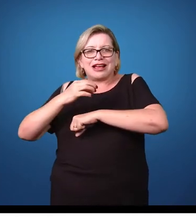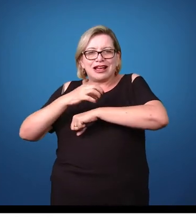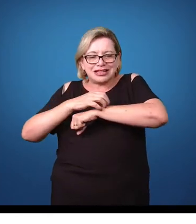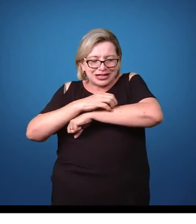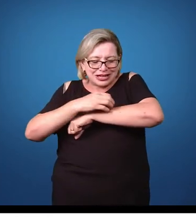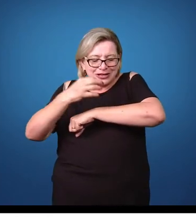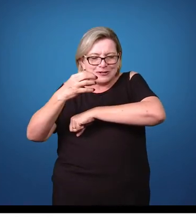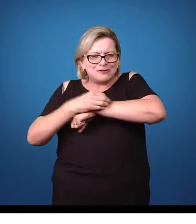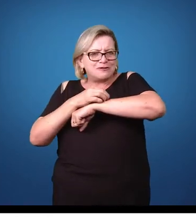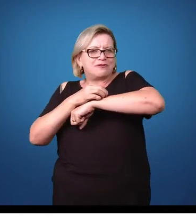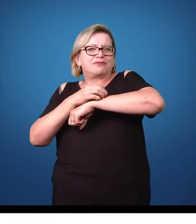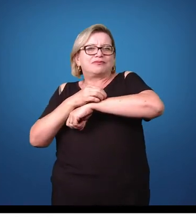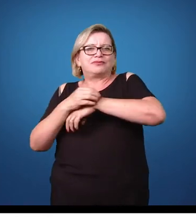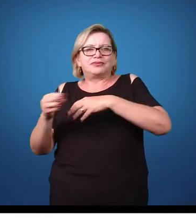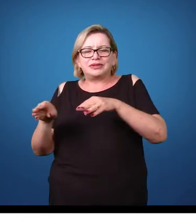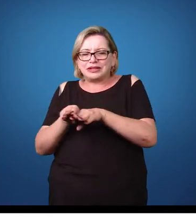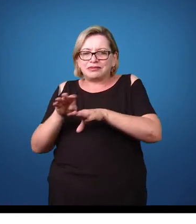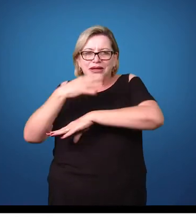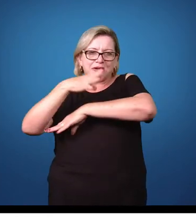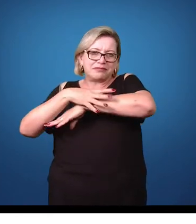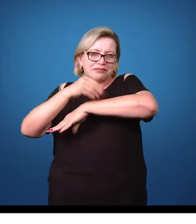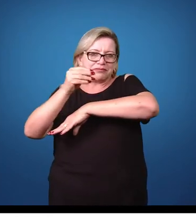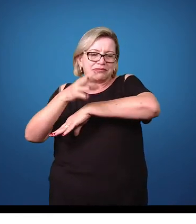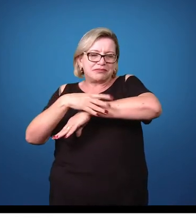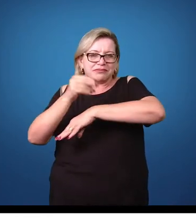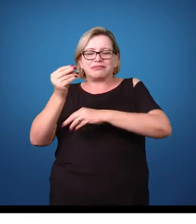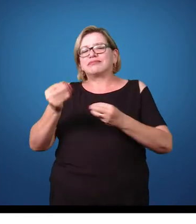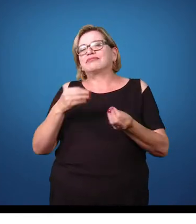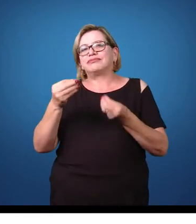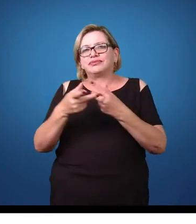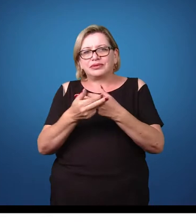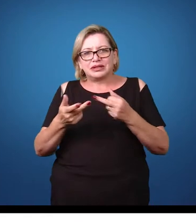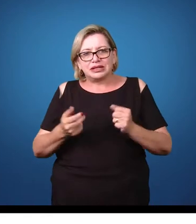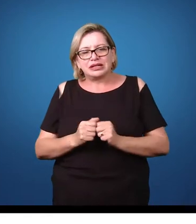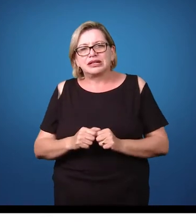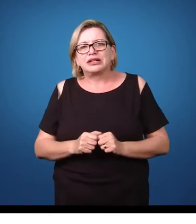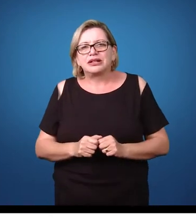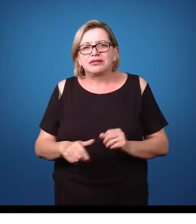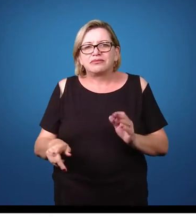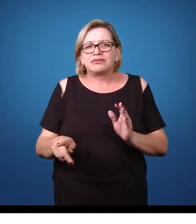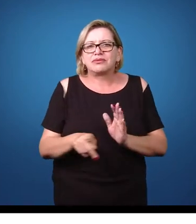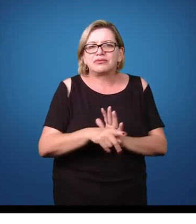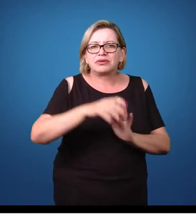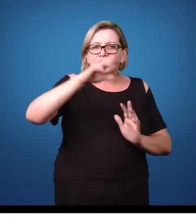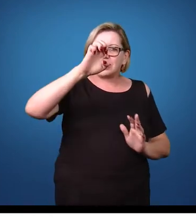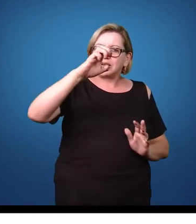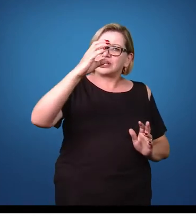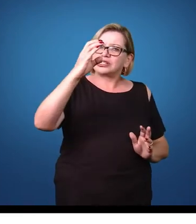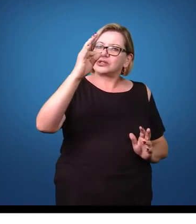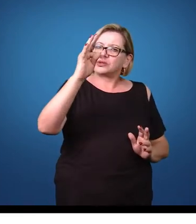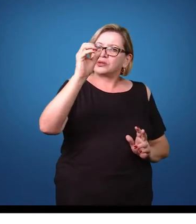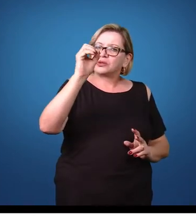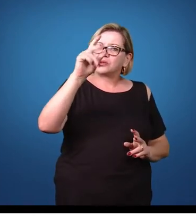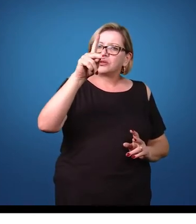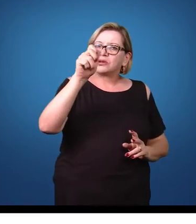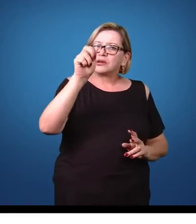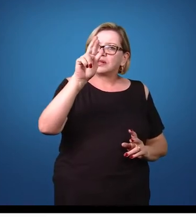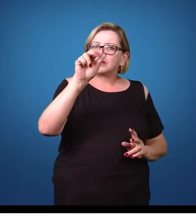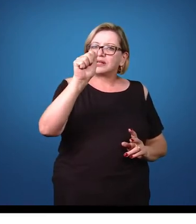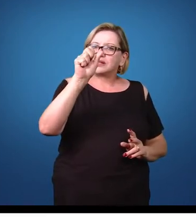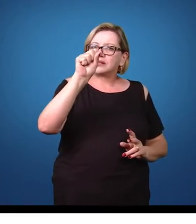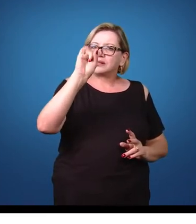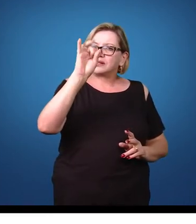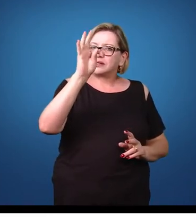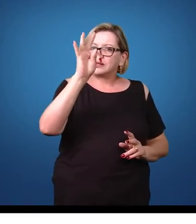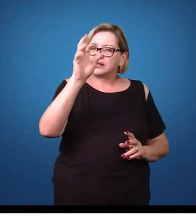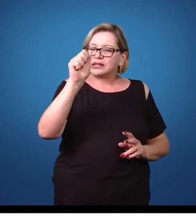aderido à pele, aderido a pelos do hospedeiro. Entre os ectoparasitas importantes na área